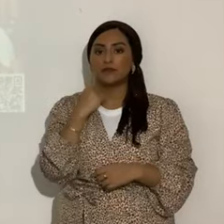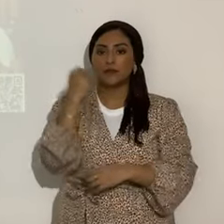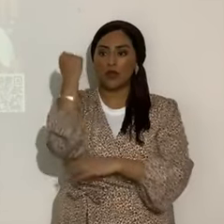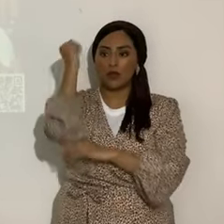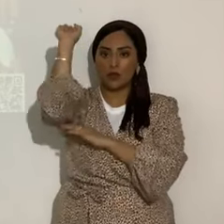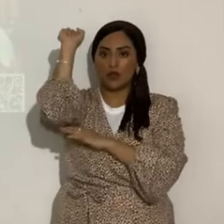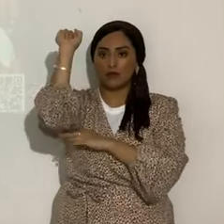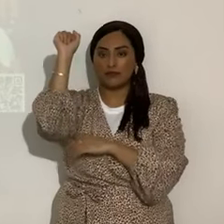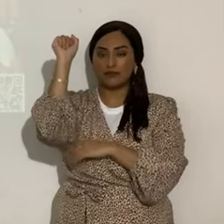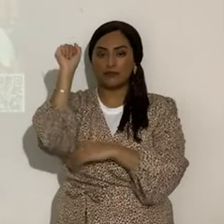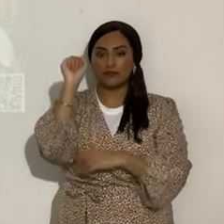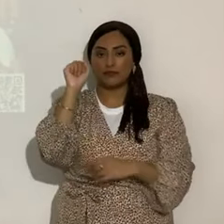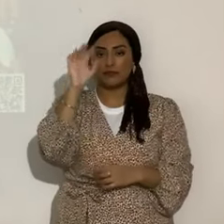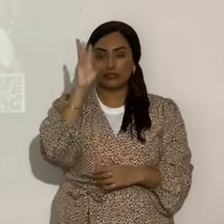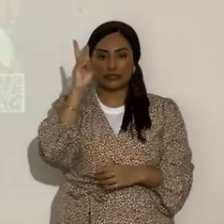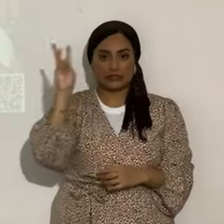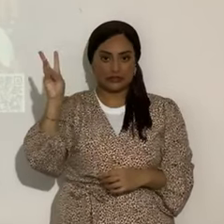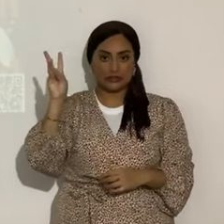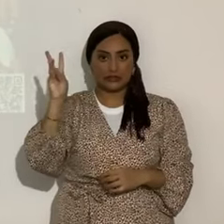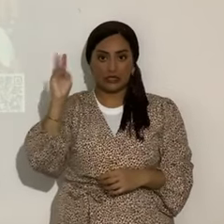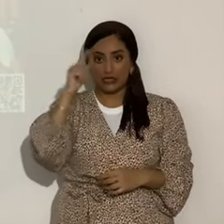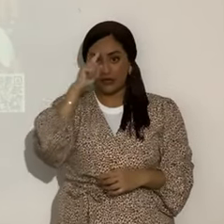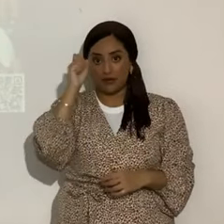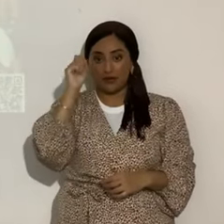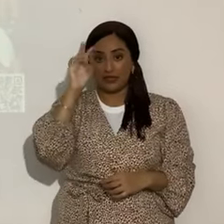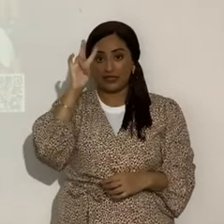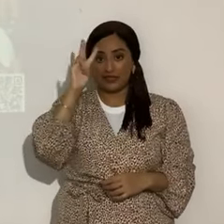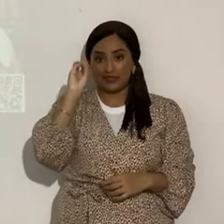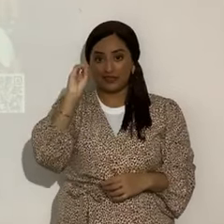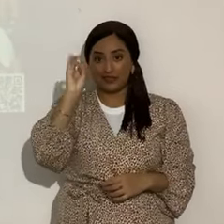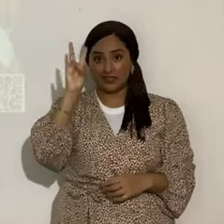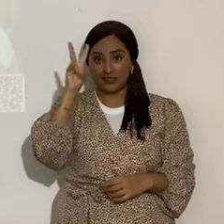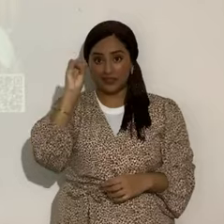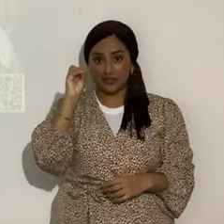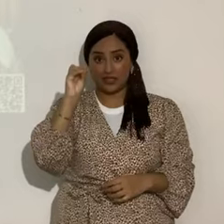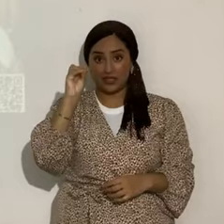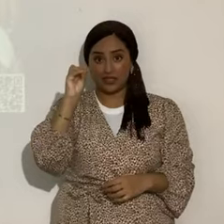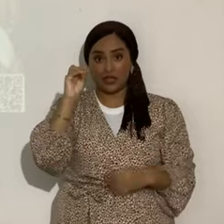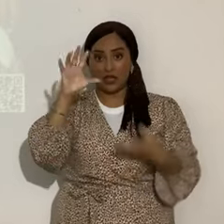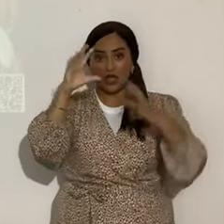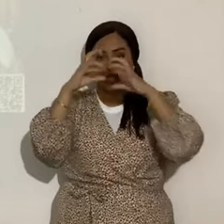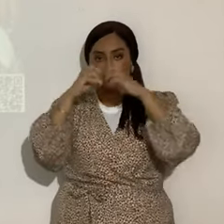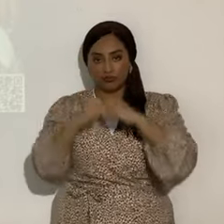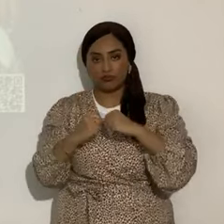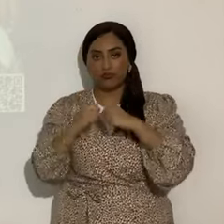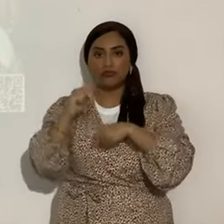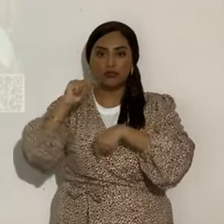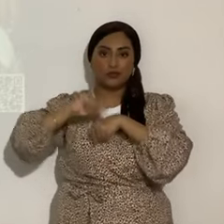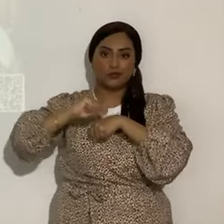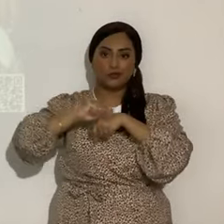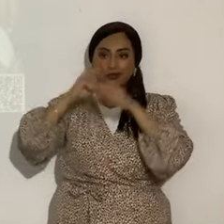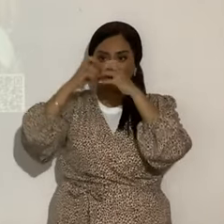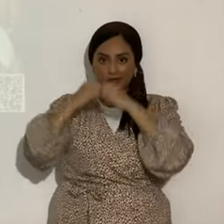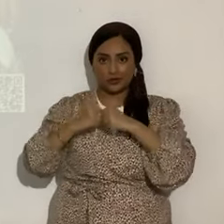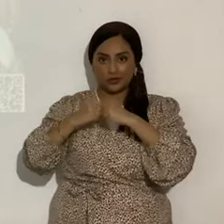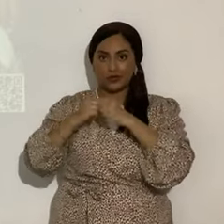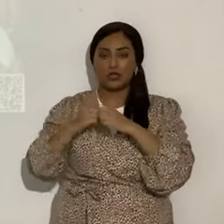Más bien en el 66, porque en el año 70 fue destruido el templo. Profecía de Yahshua